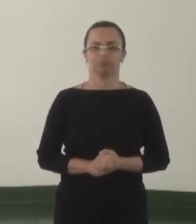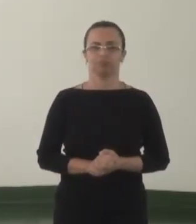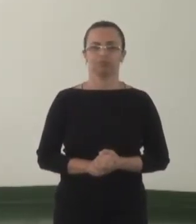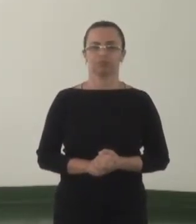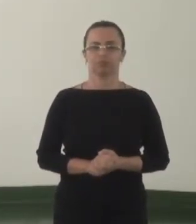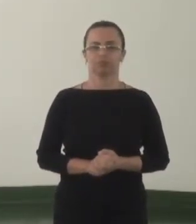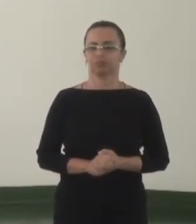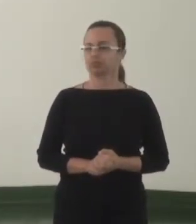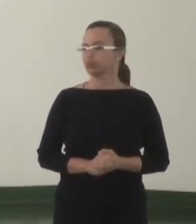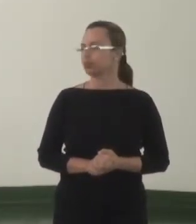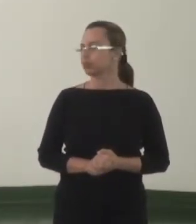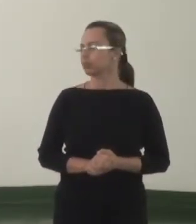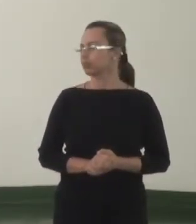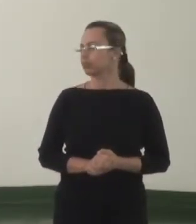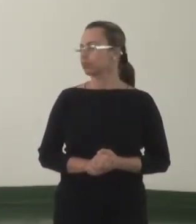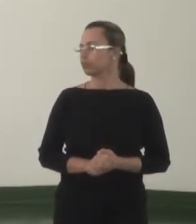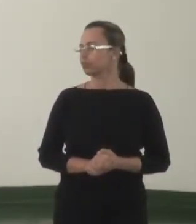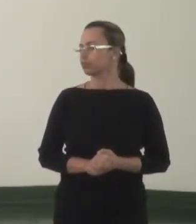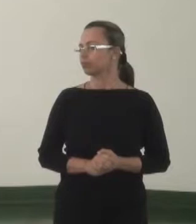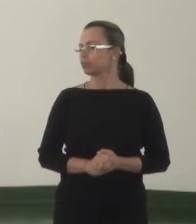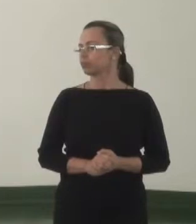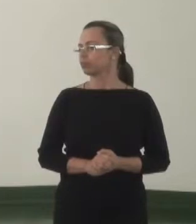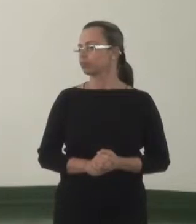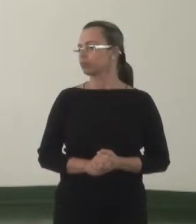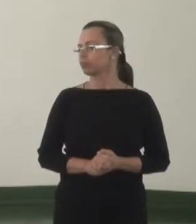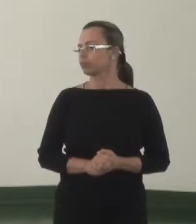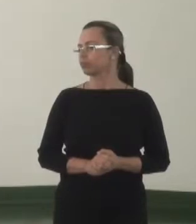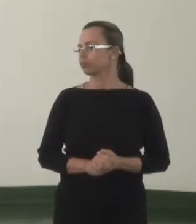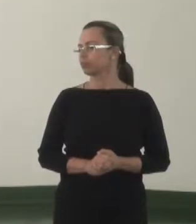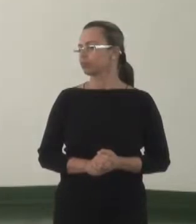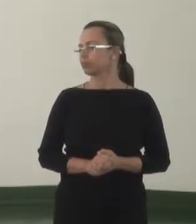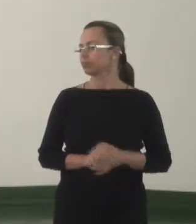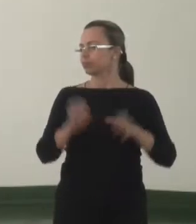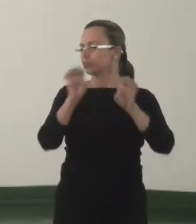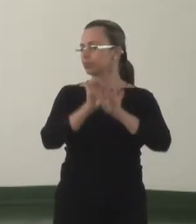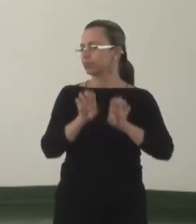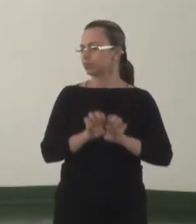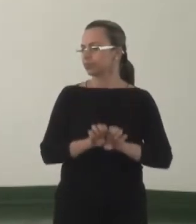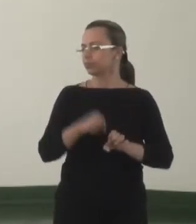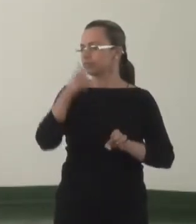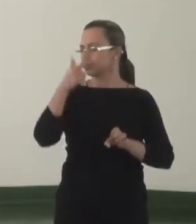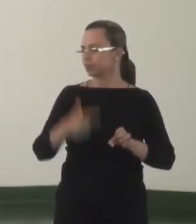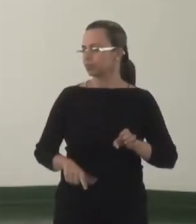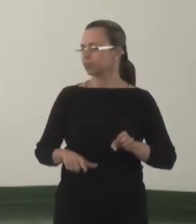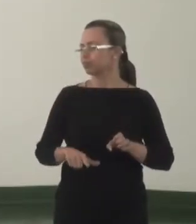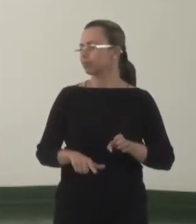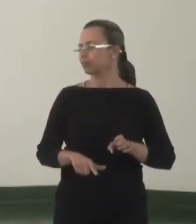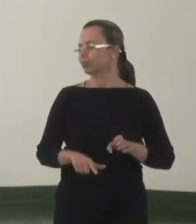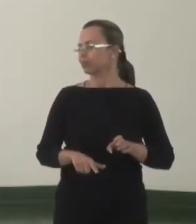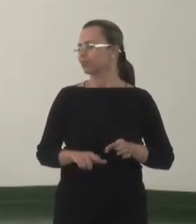Estrutura de equipamento e interconexão de educação em rede efetiva.